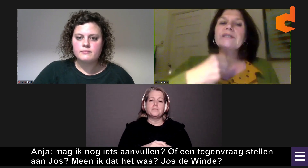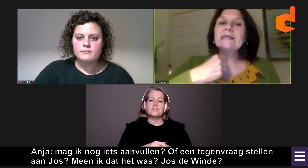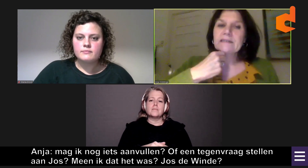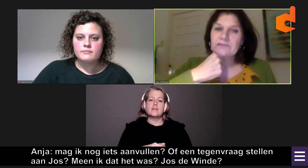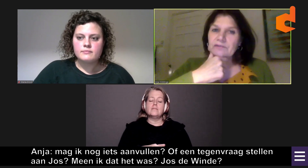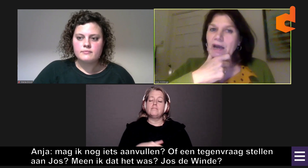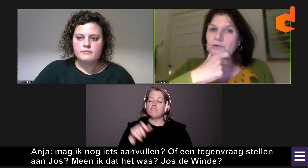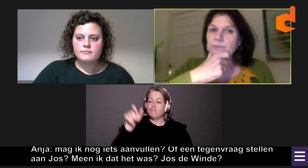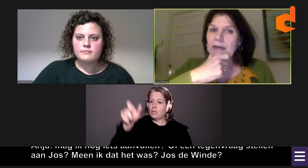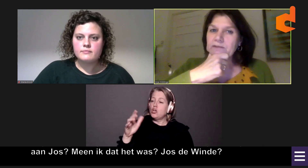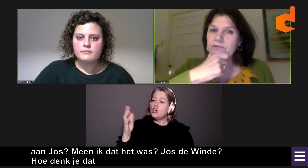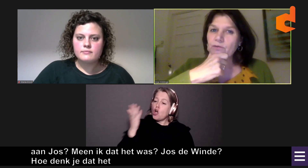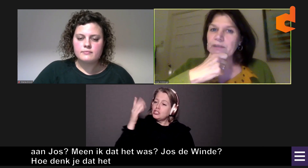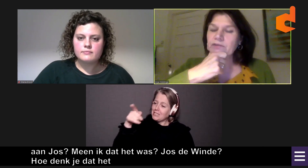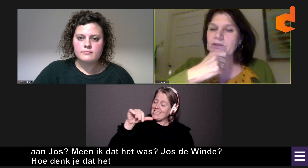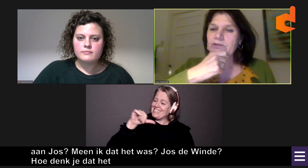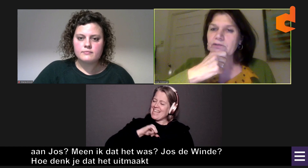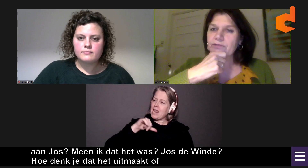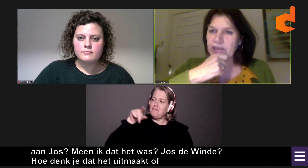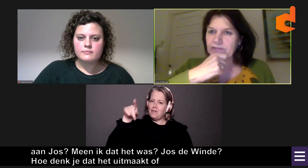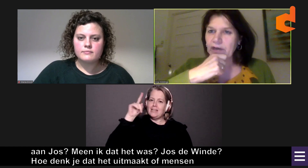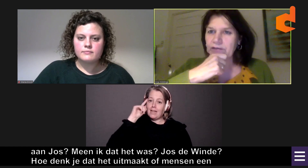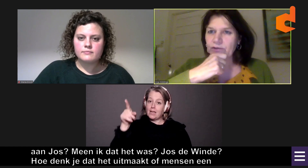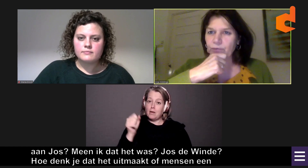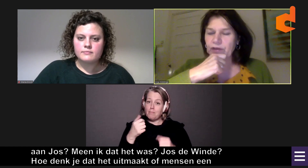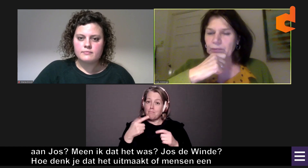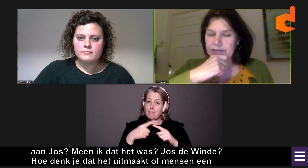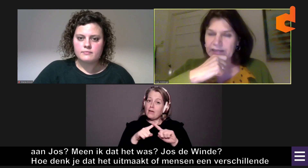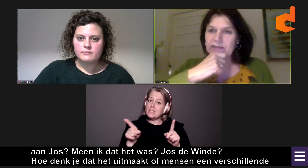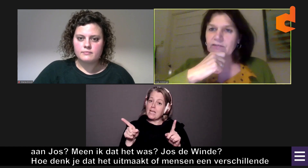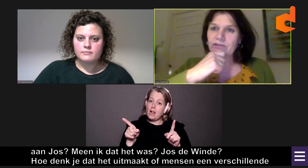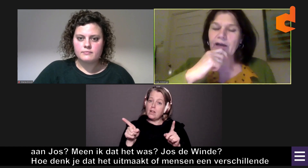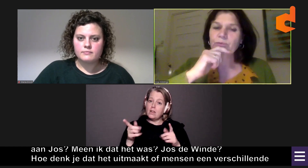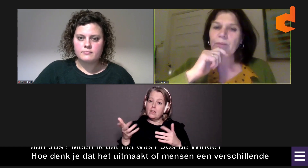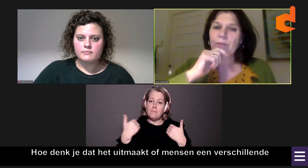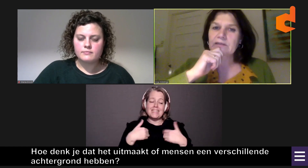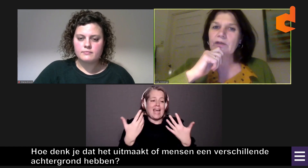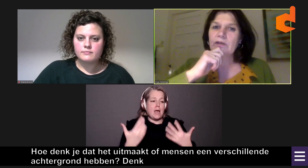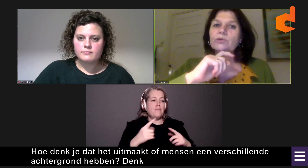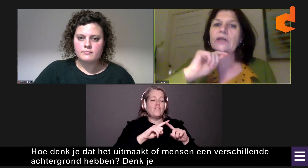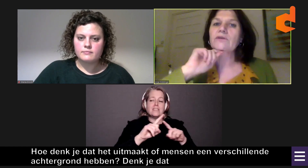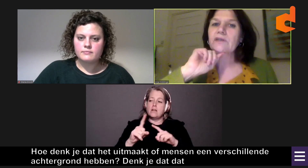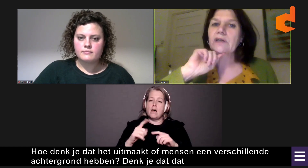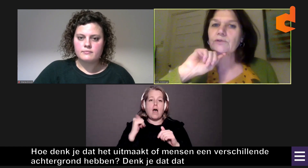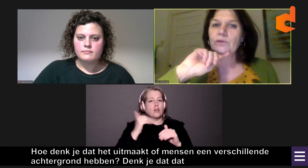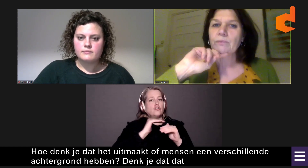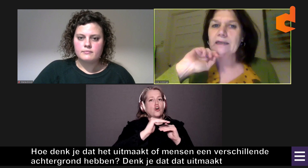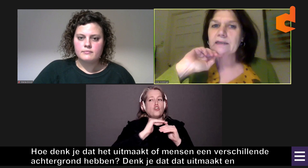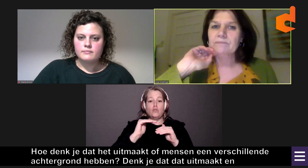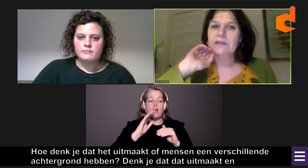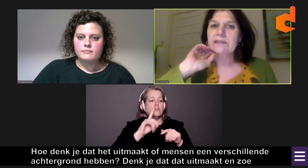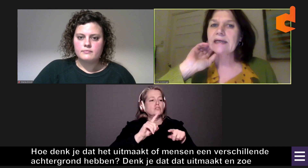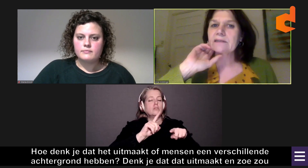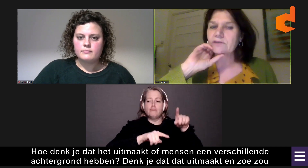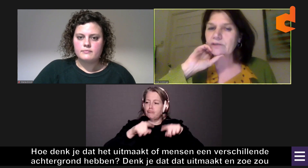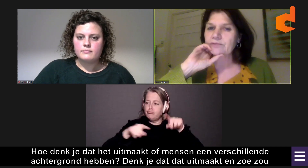Hoe denk je dat dat uitmaakt of mensen een verschillende achtergrond hebben? Denk je dat dat uitmaakt en hoe zou dat uit kunnen maken?